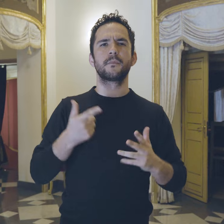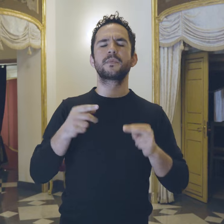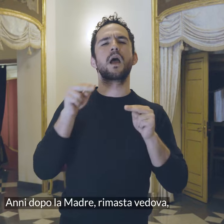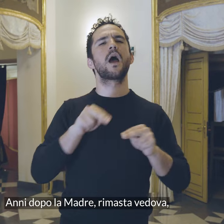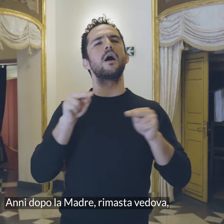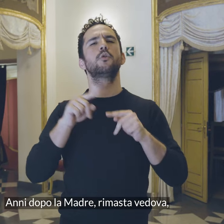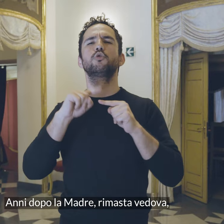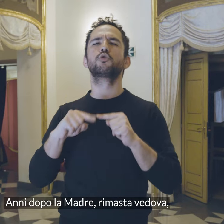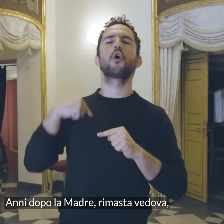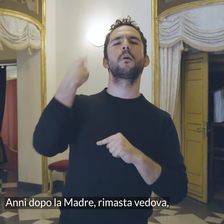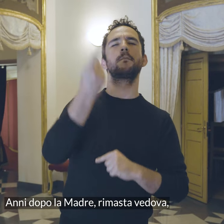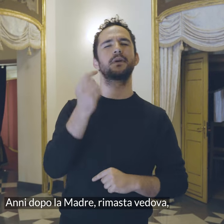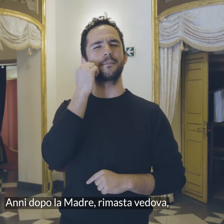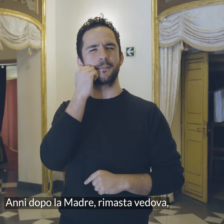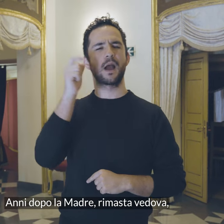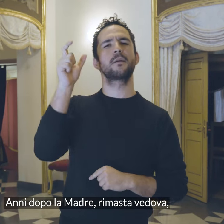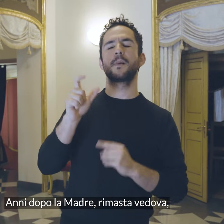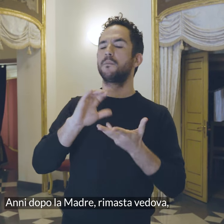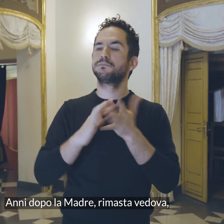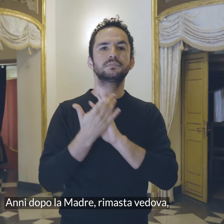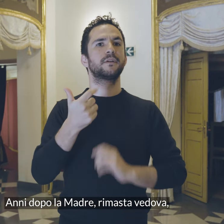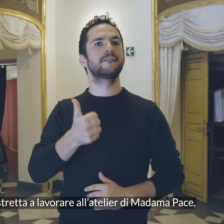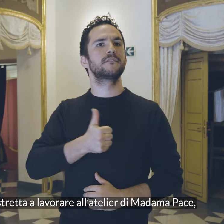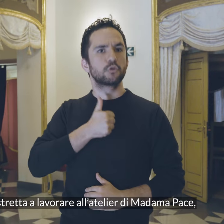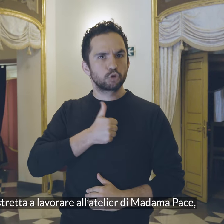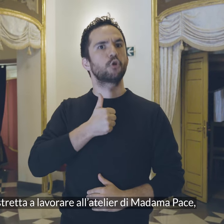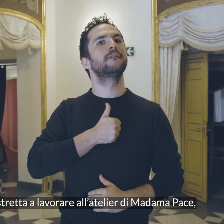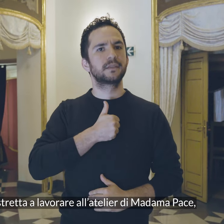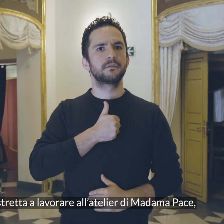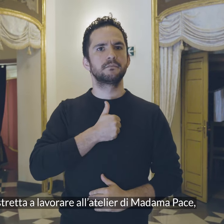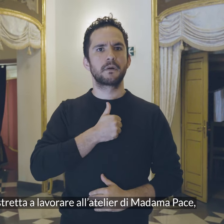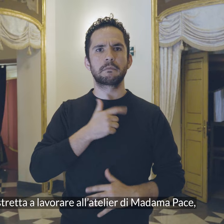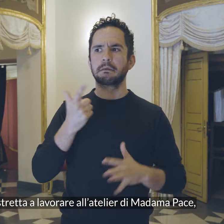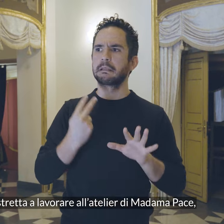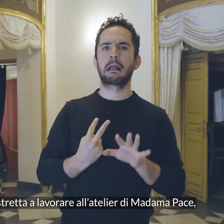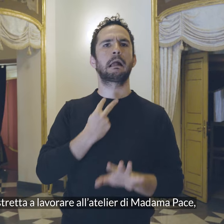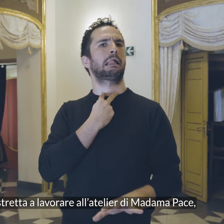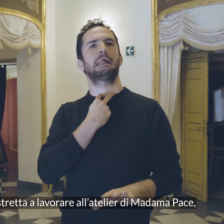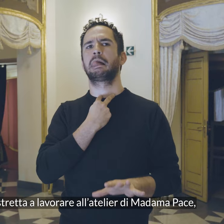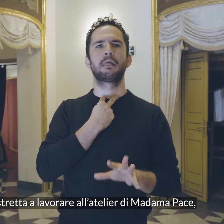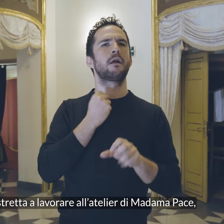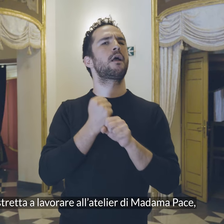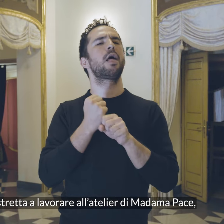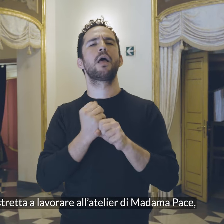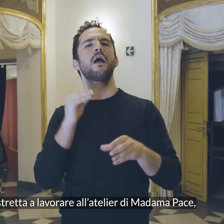Anni dopo, la madre, rimasta vedova, è costretta a lavorare all'atelier di Madame Apace